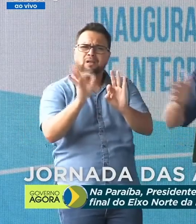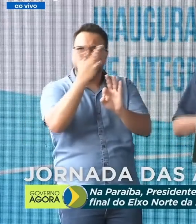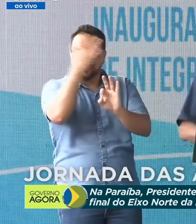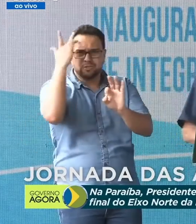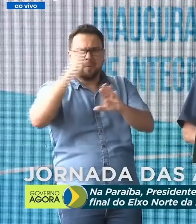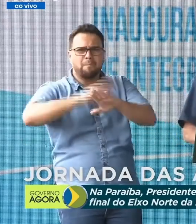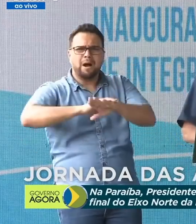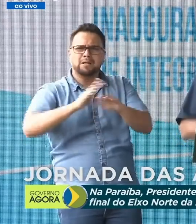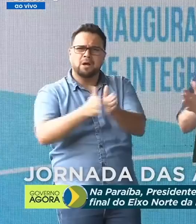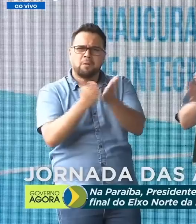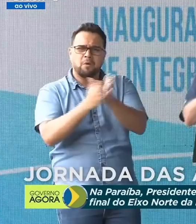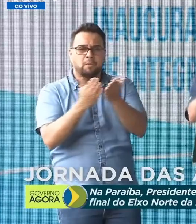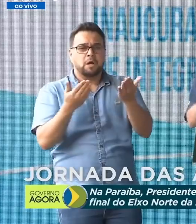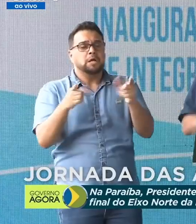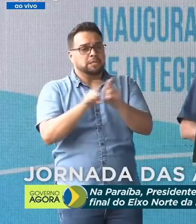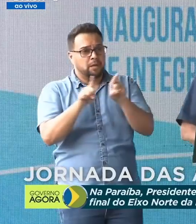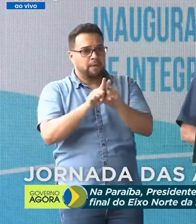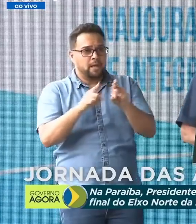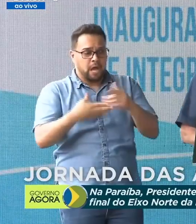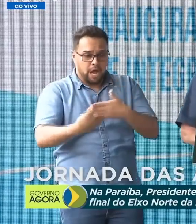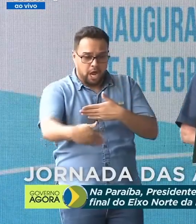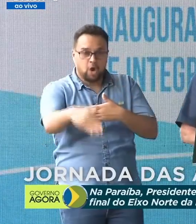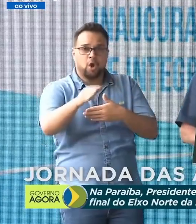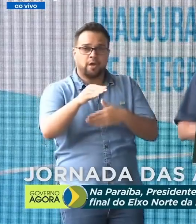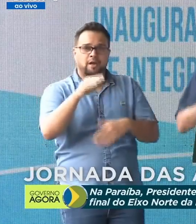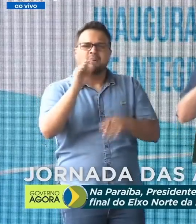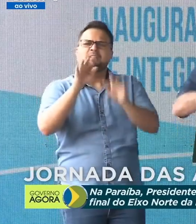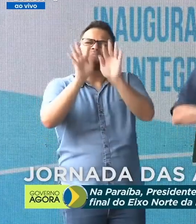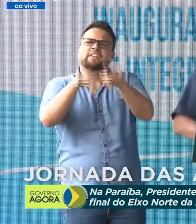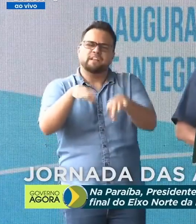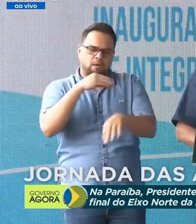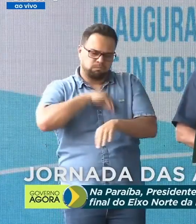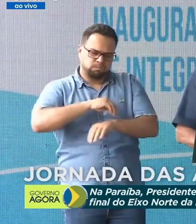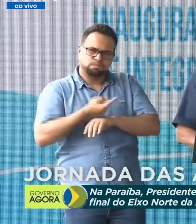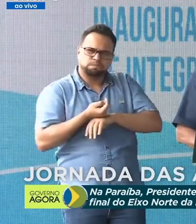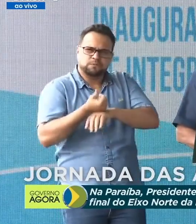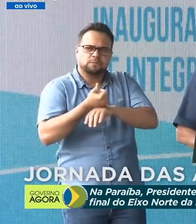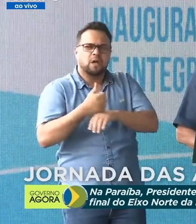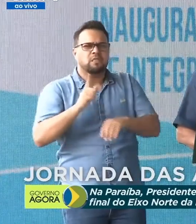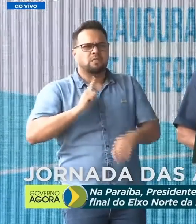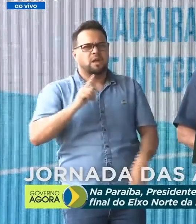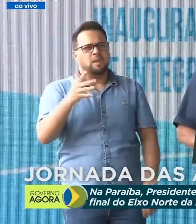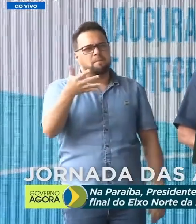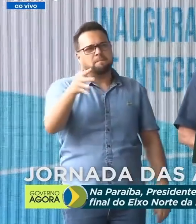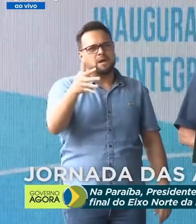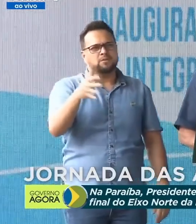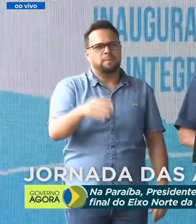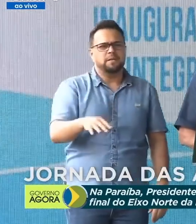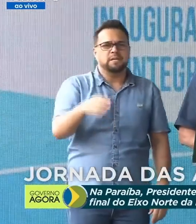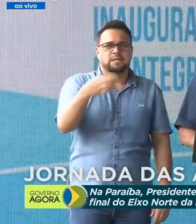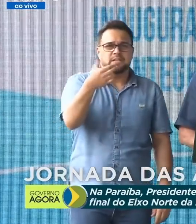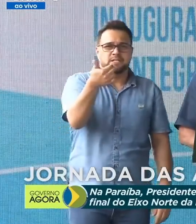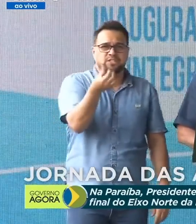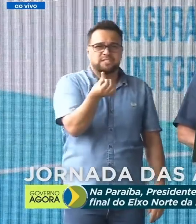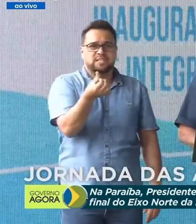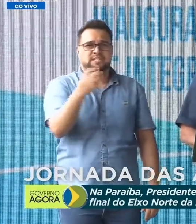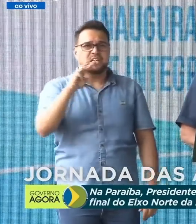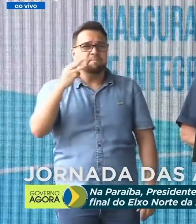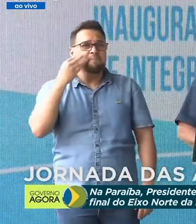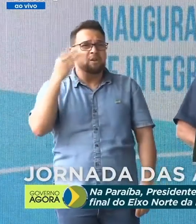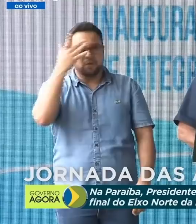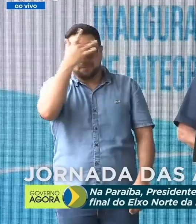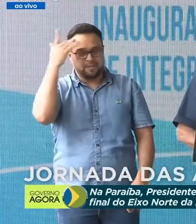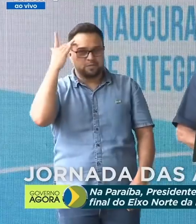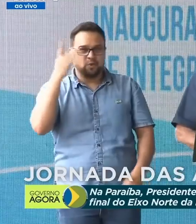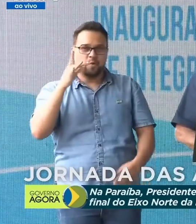decidimos agora, já que está no final o auxílio emergencial, tem aproximadamente, temos 16 milhões de pessoas